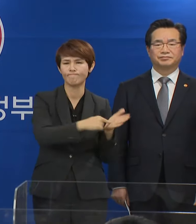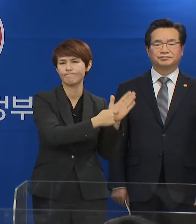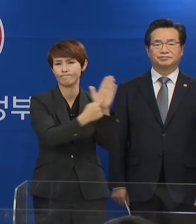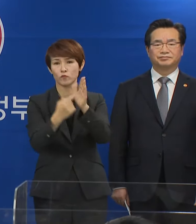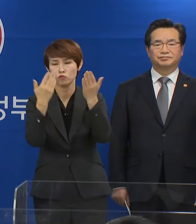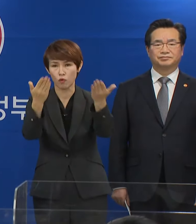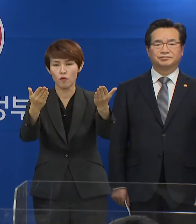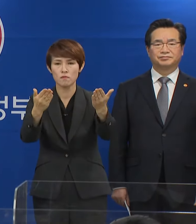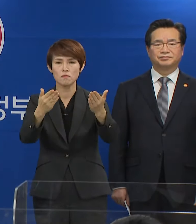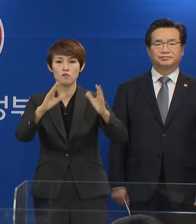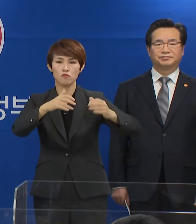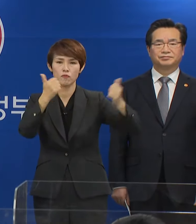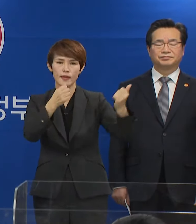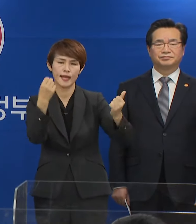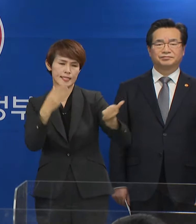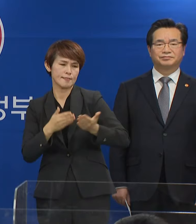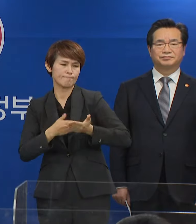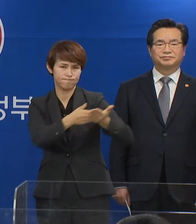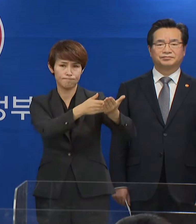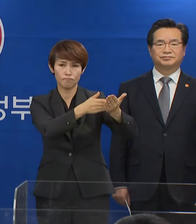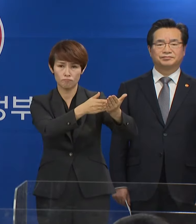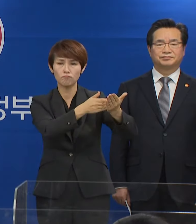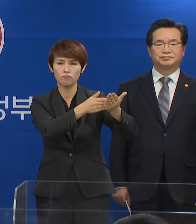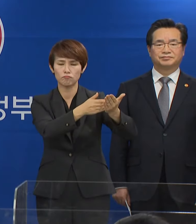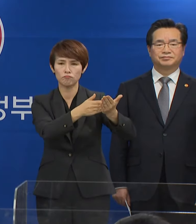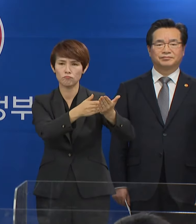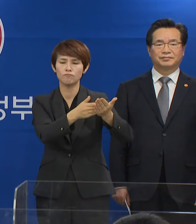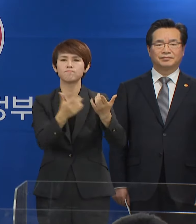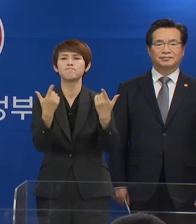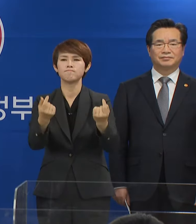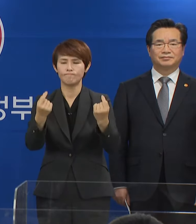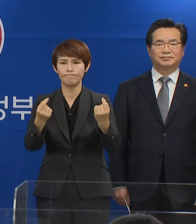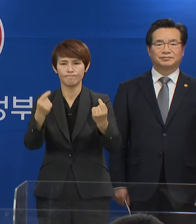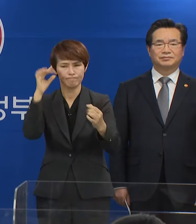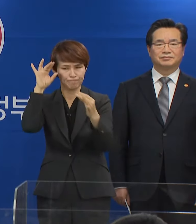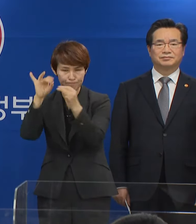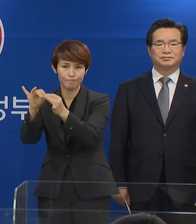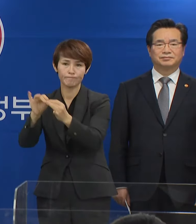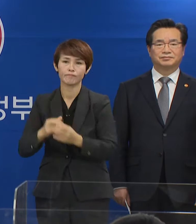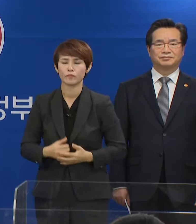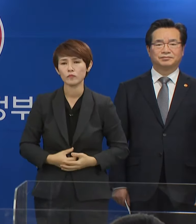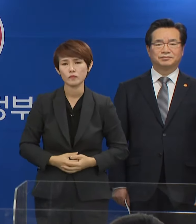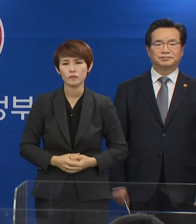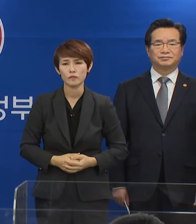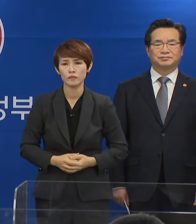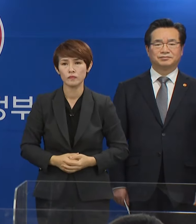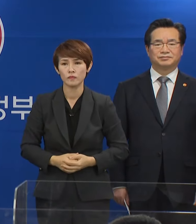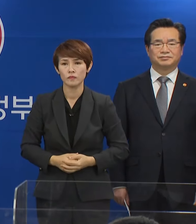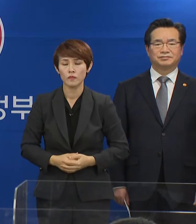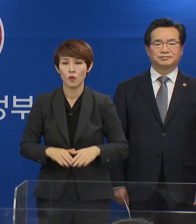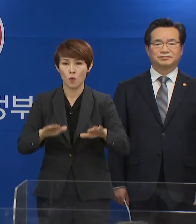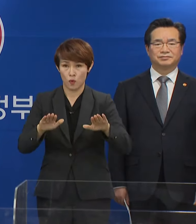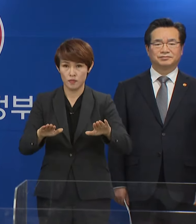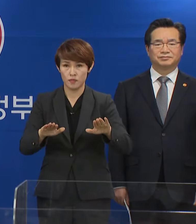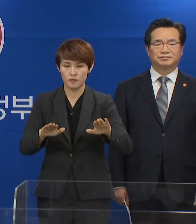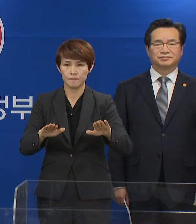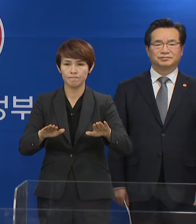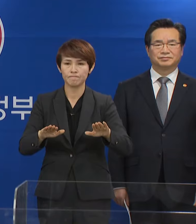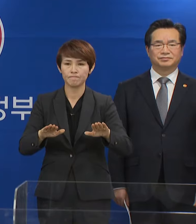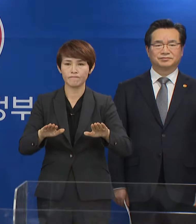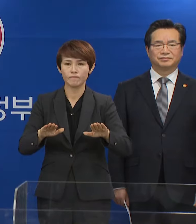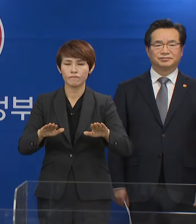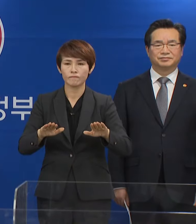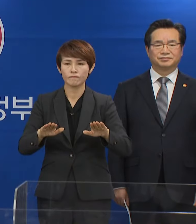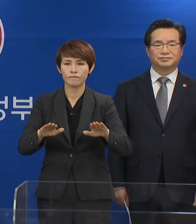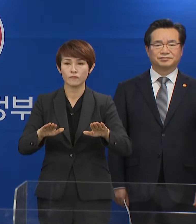국회의 제의 요구를 하는 것이 타당하다는 데 의견을 모았습니다. 이에 오늘 저는 이 자리를